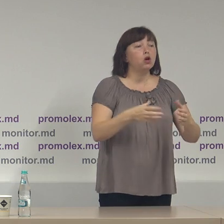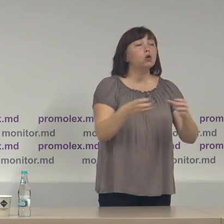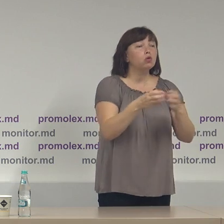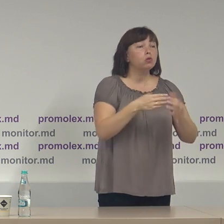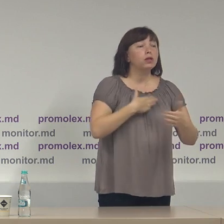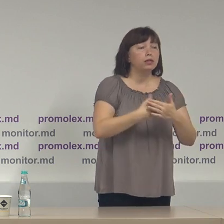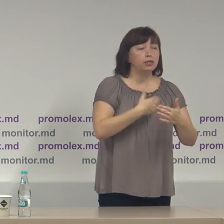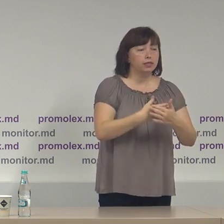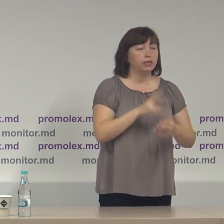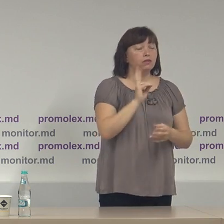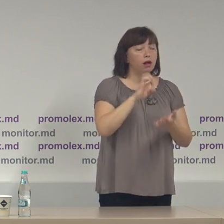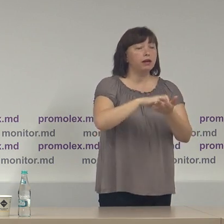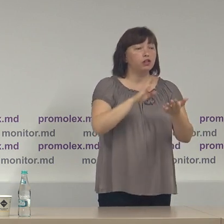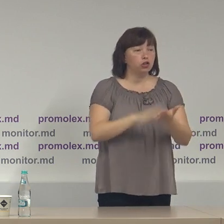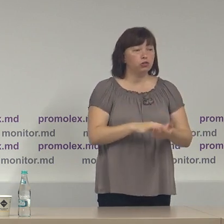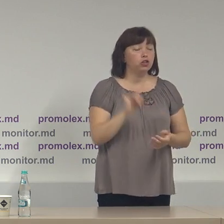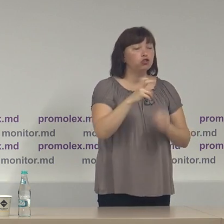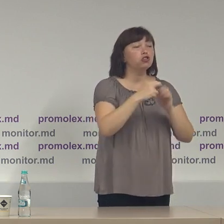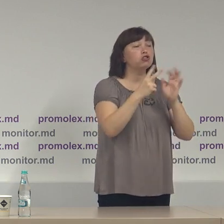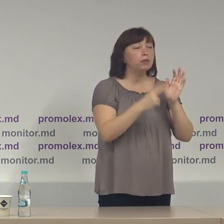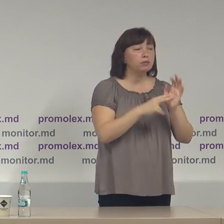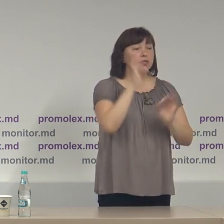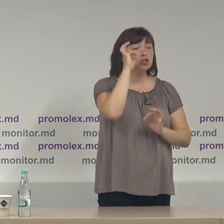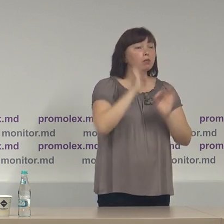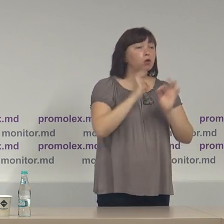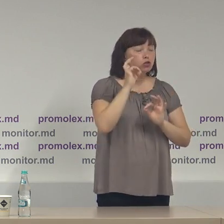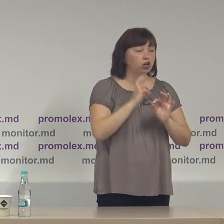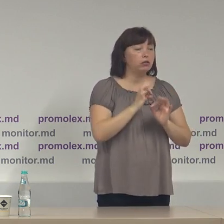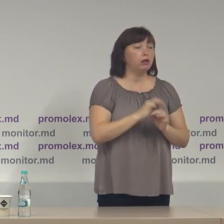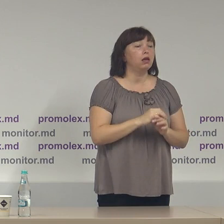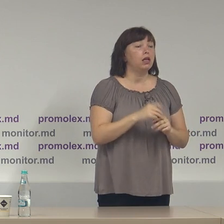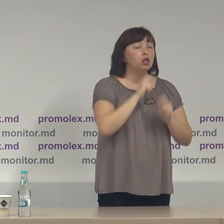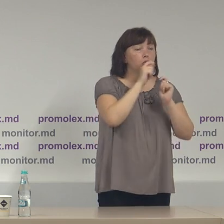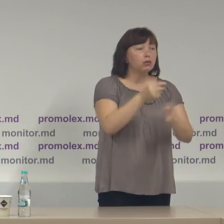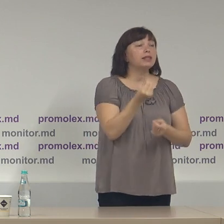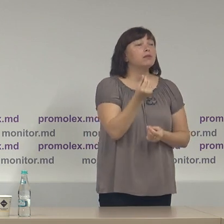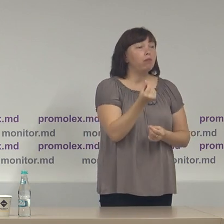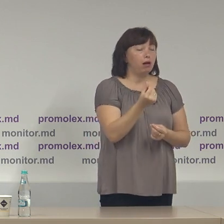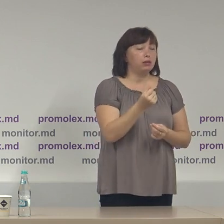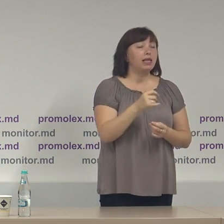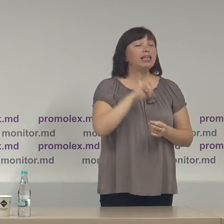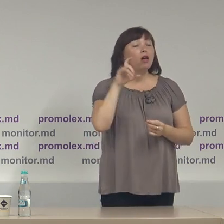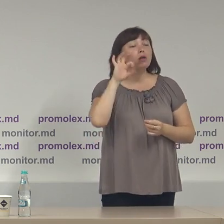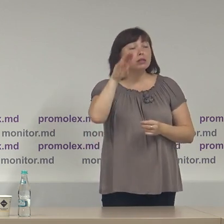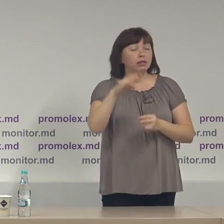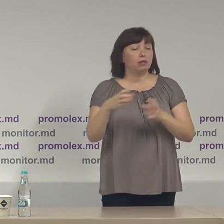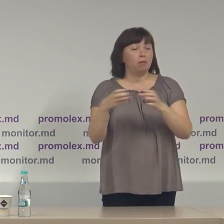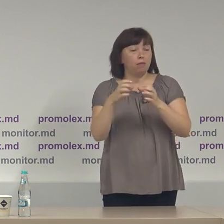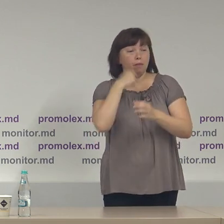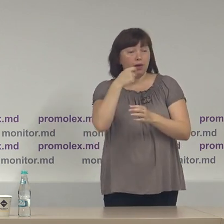pe care le-au înregistrat și 17% sunt donații în bani din partea partidilor politice